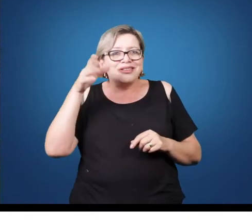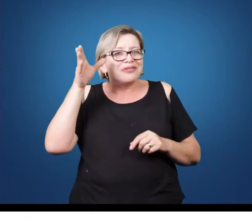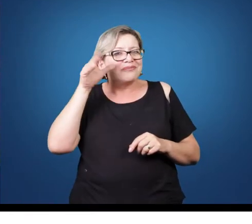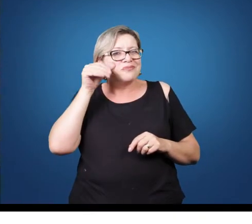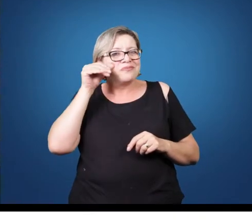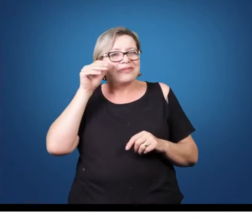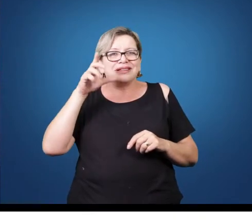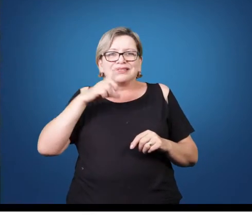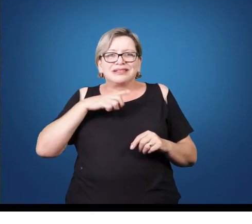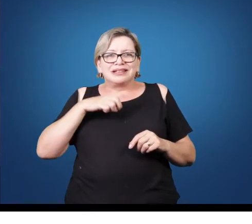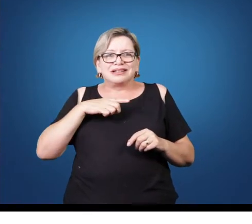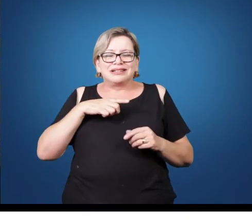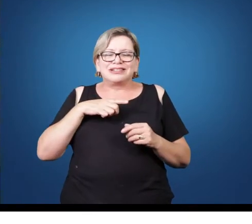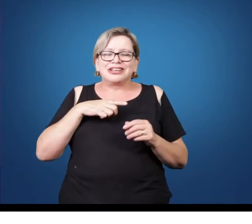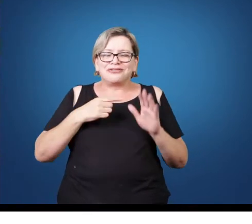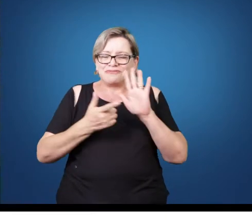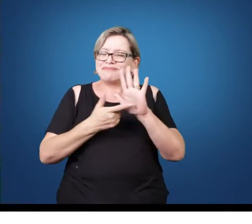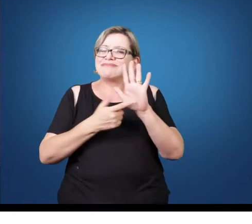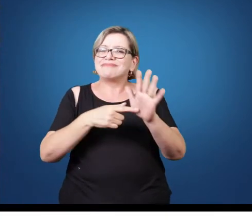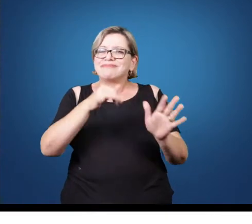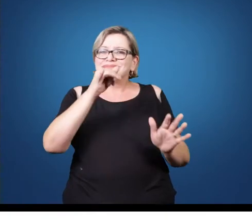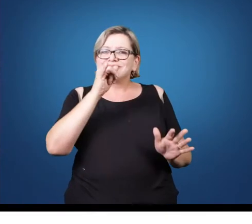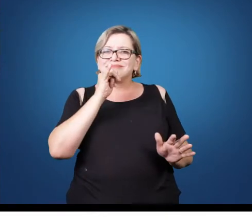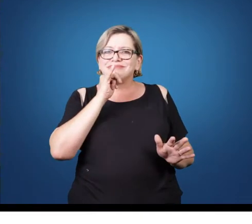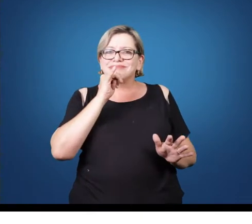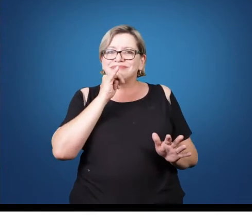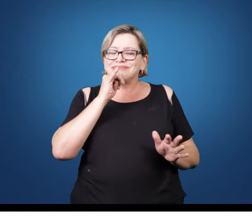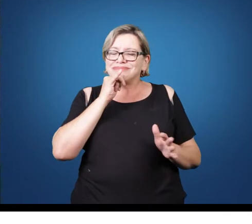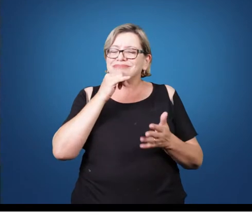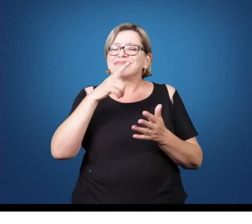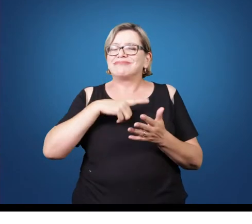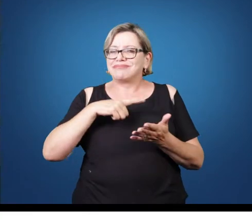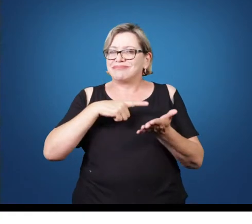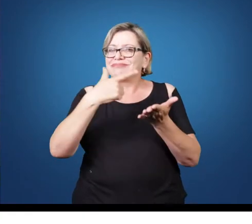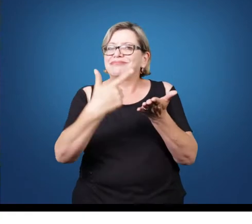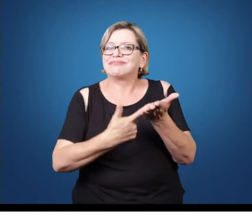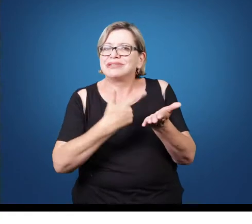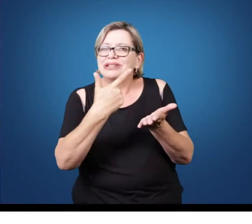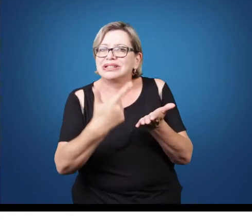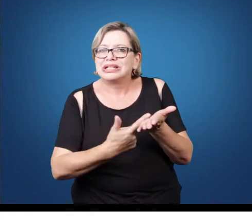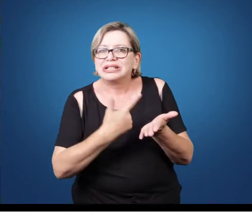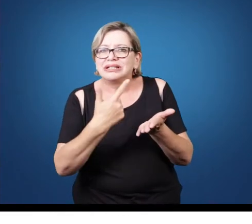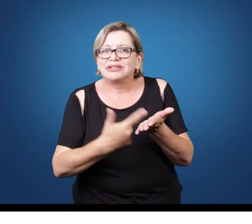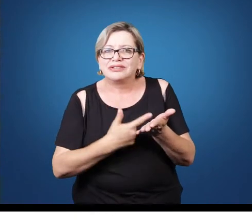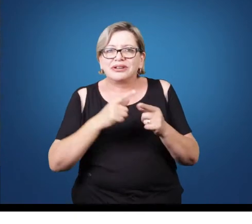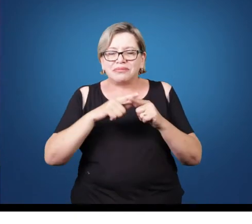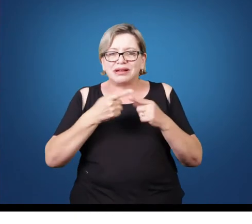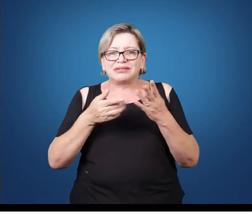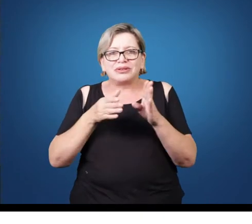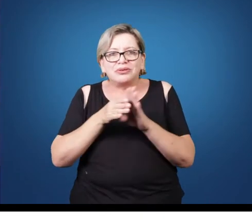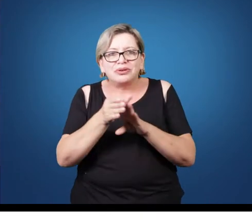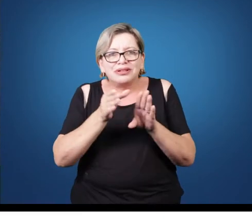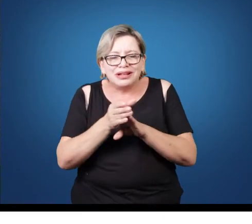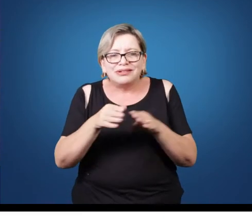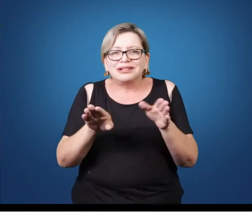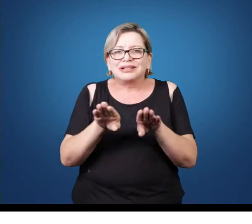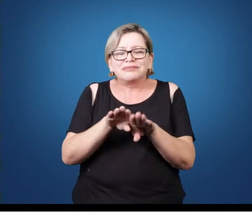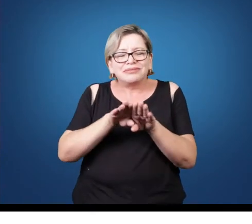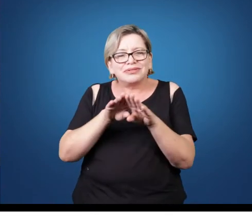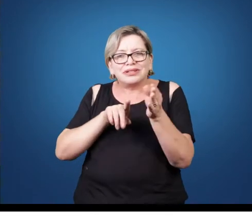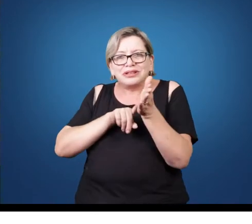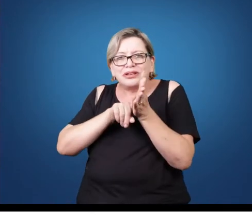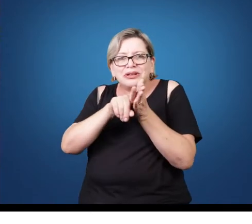muito... Todos eles vêm acompanhados de exemplos para fruição no livro, mas é recomendável que se procure coisas também